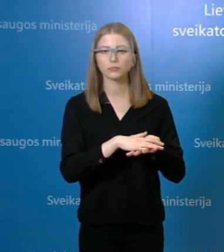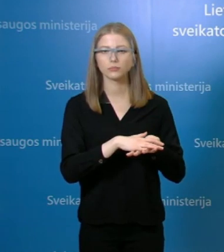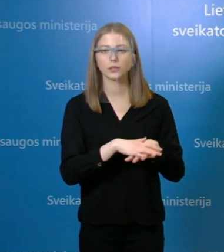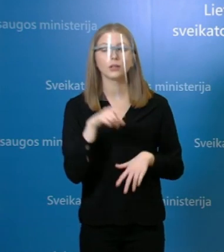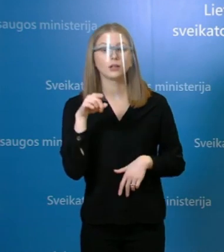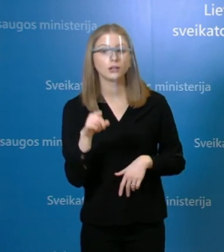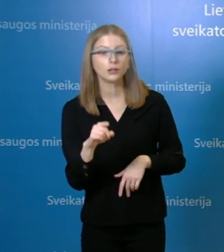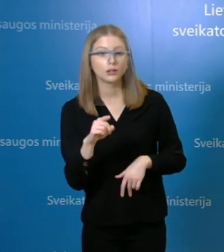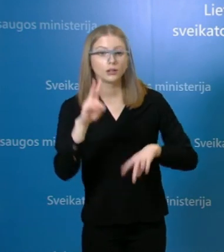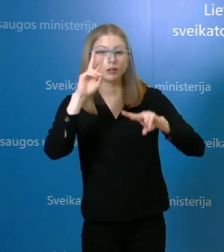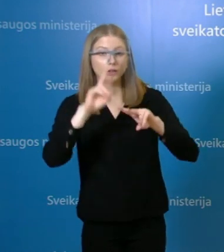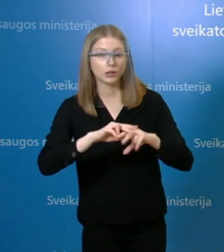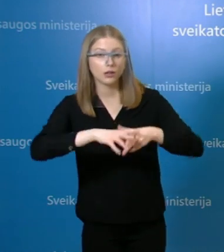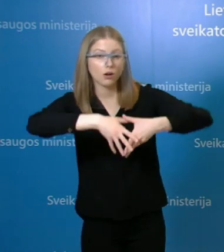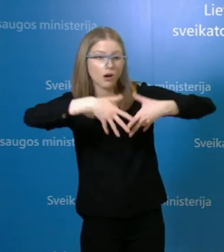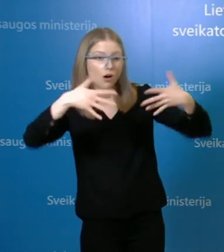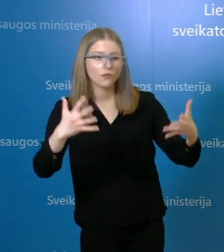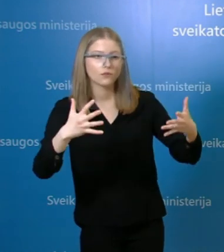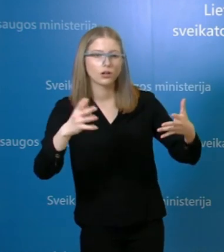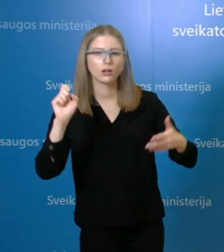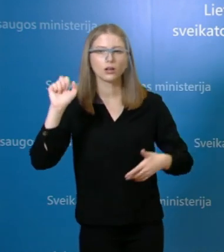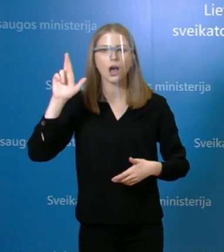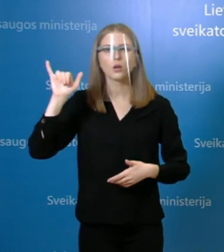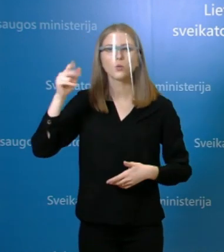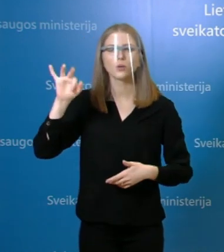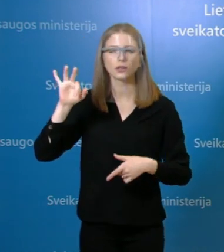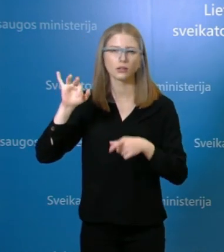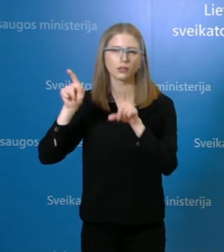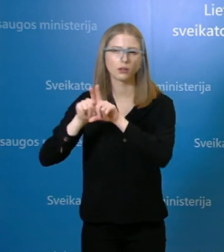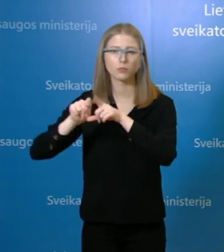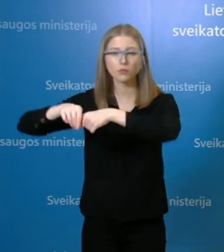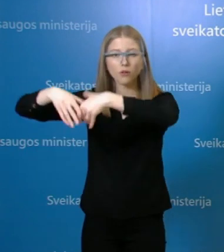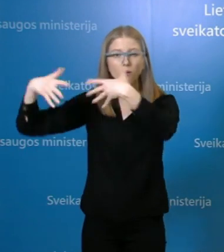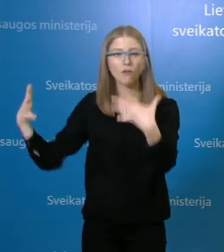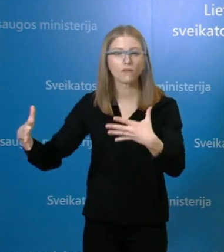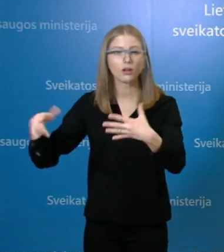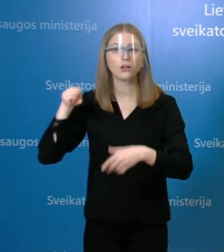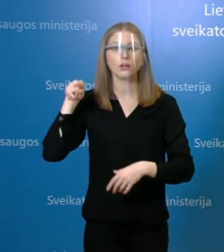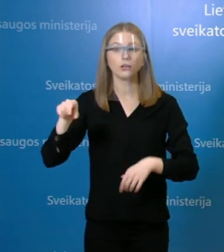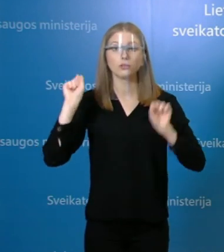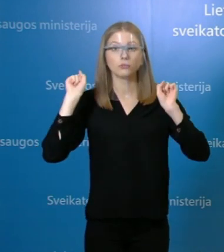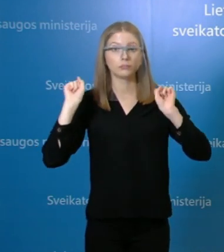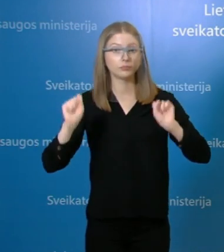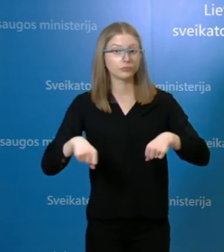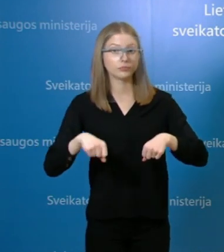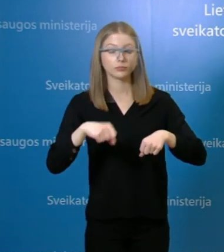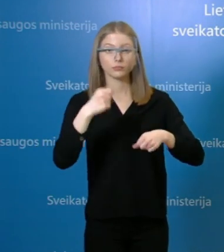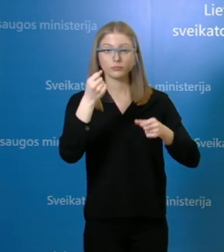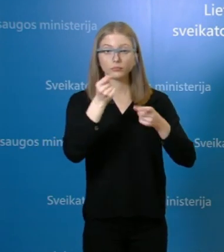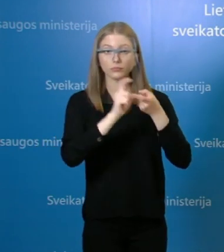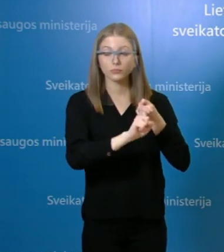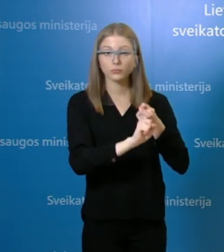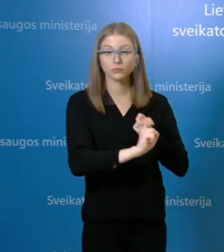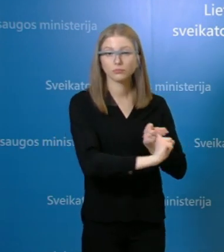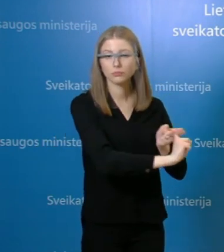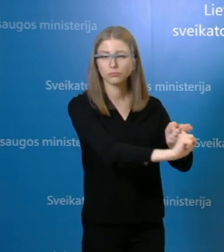vis didelės patalpos, jog tai galite tapti žiniais arba bent jau tapti tarpinėmis vietomis, iš kurios gali būti išnešotas virusas vėl tačiau po šalių.